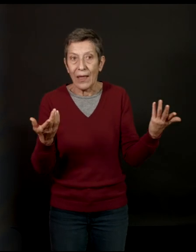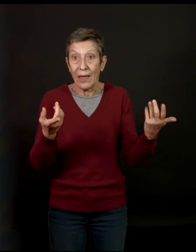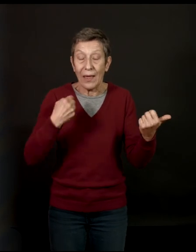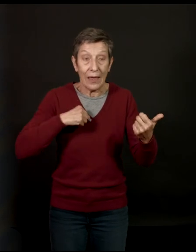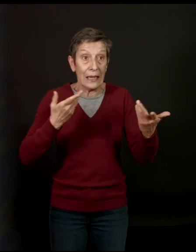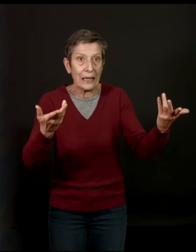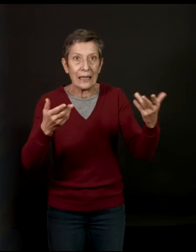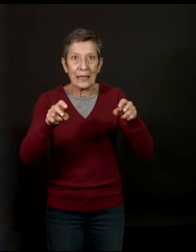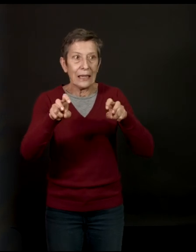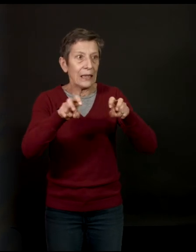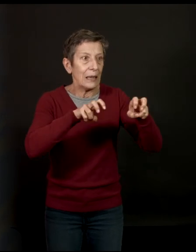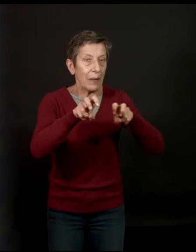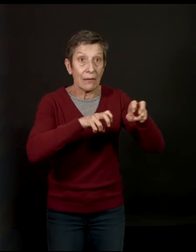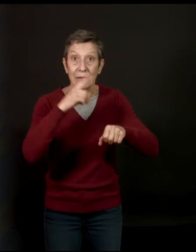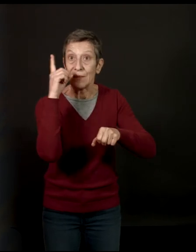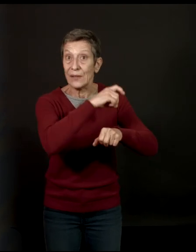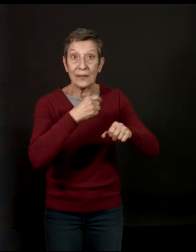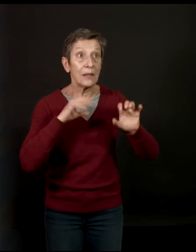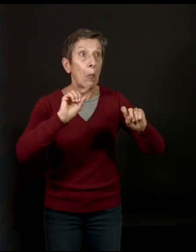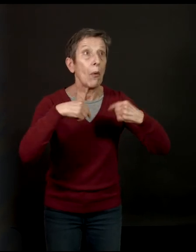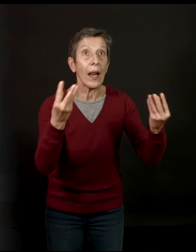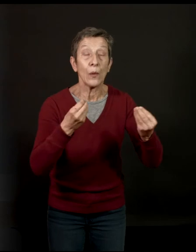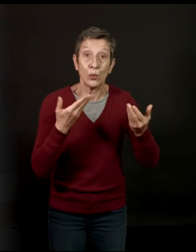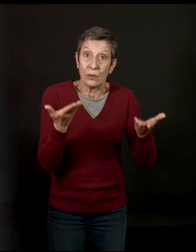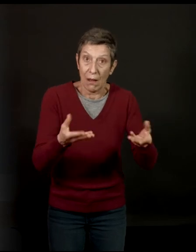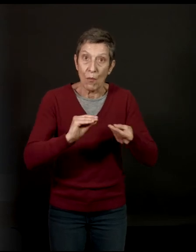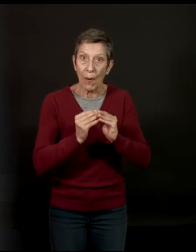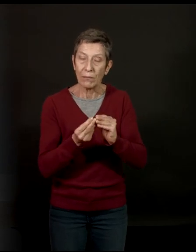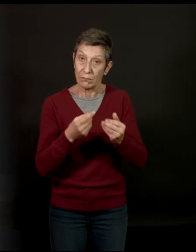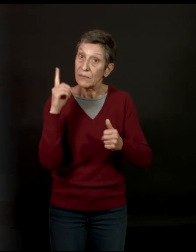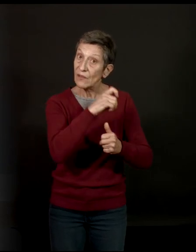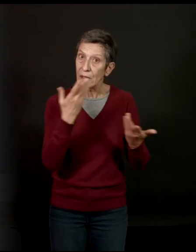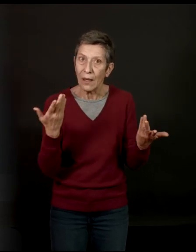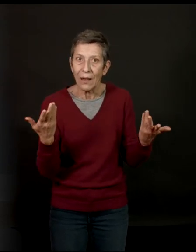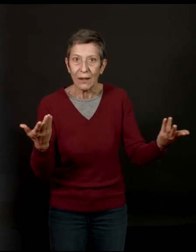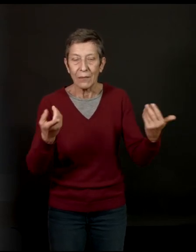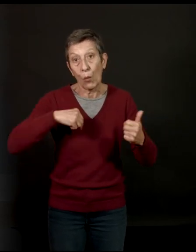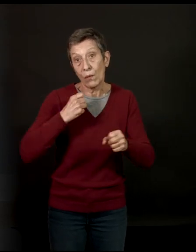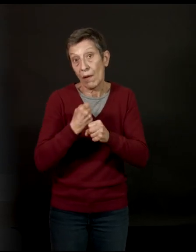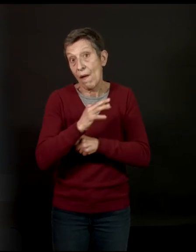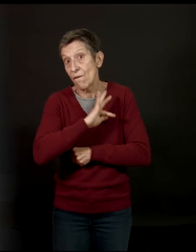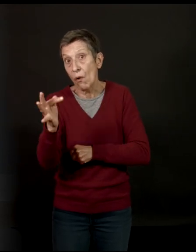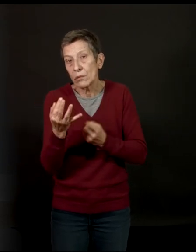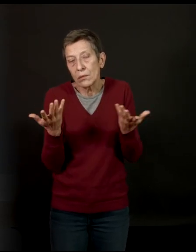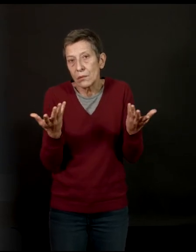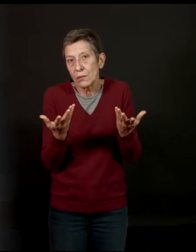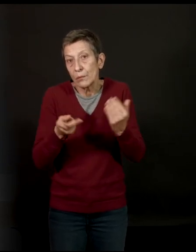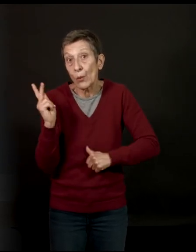endroits où on peut aller, finalement. C'est devenu compliqué de bouger. Donc, on travaille beaucoup en France en ce moment.